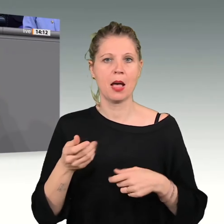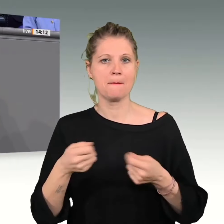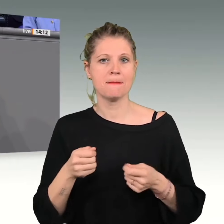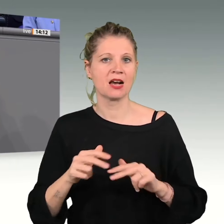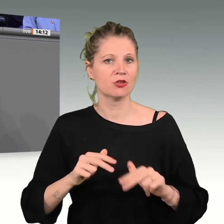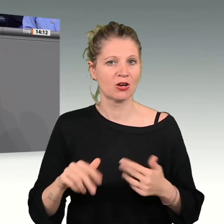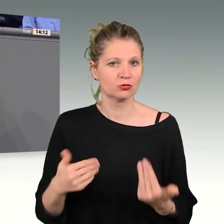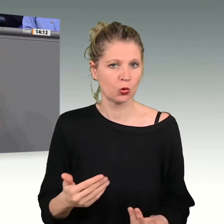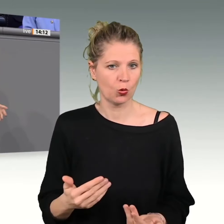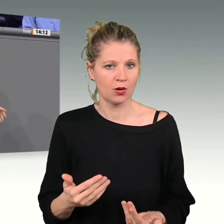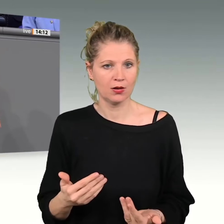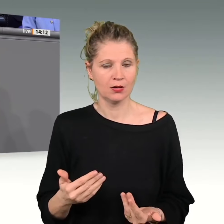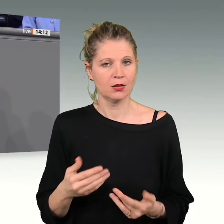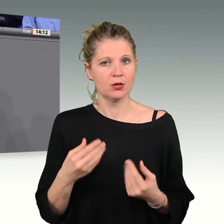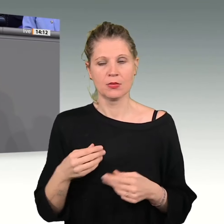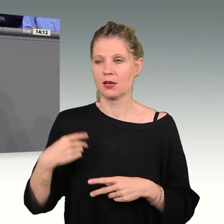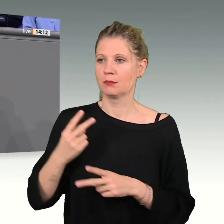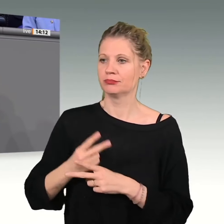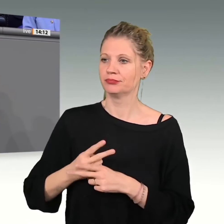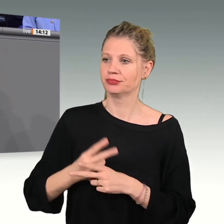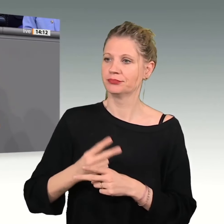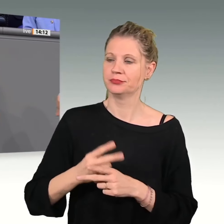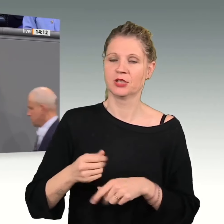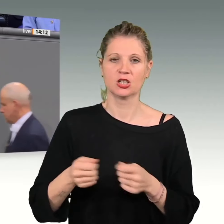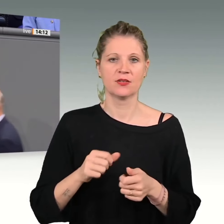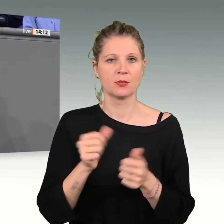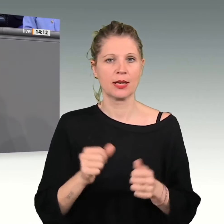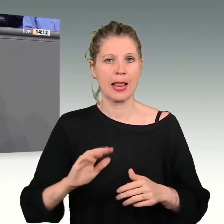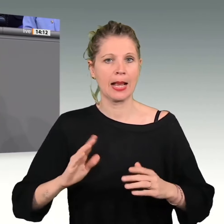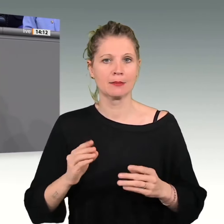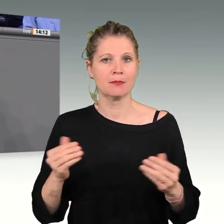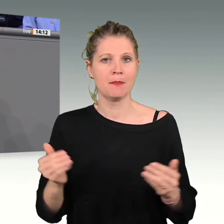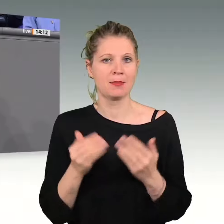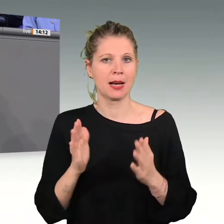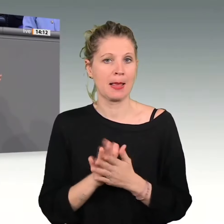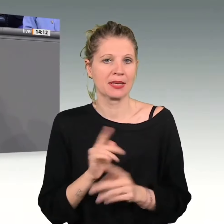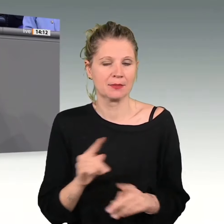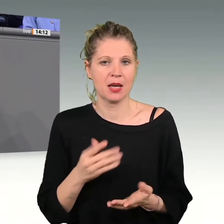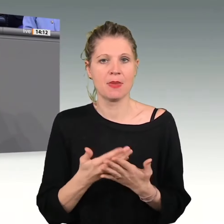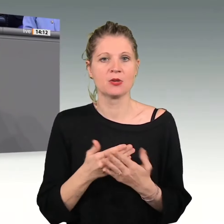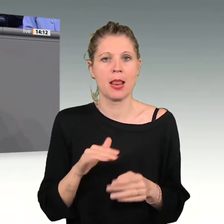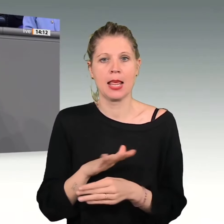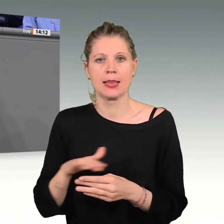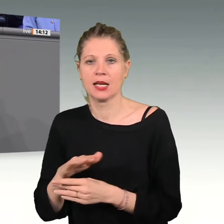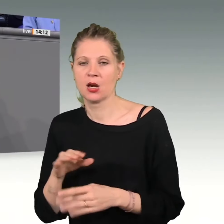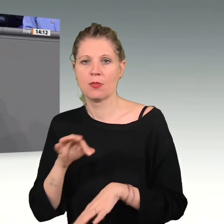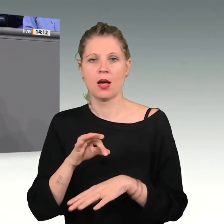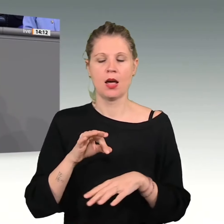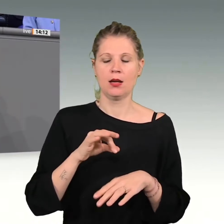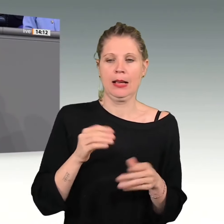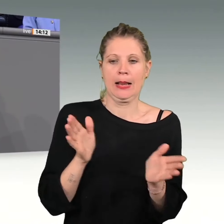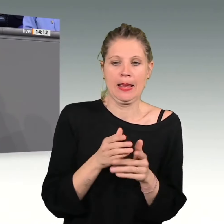funktionieren althergebrachte Geschäftsmodelle nicht mehr. Schauen wir auf die ländlichen Räume. Kleine Geschäfte, Arztpraxen,